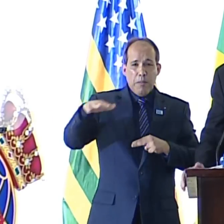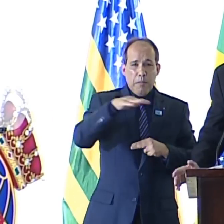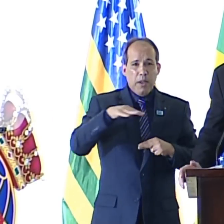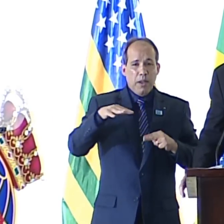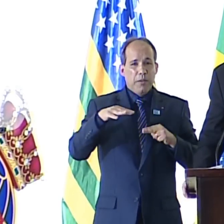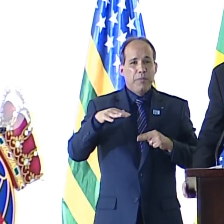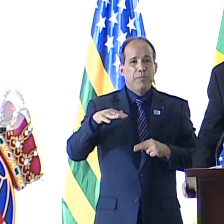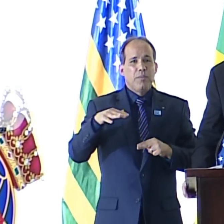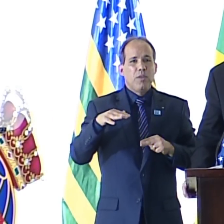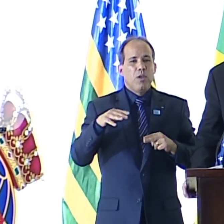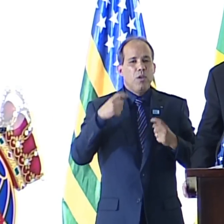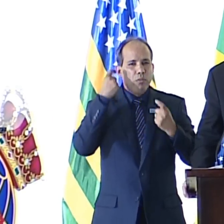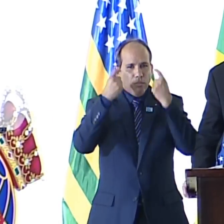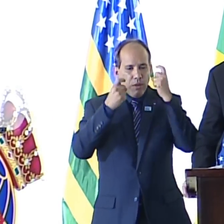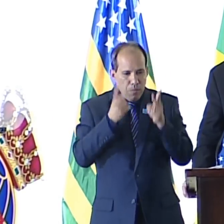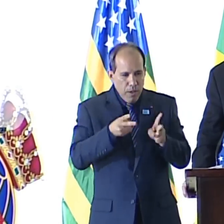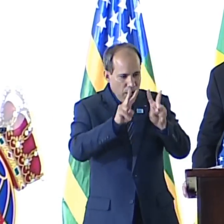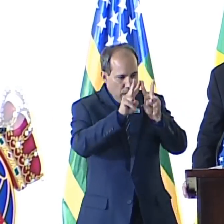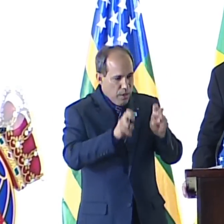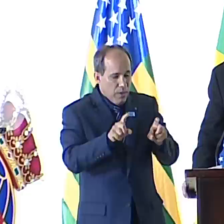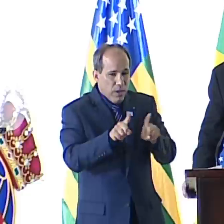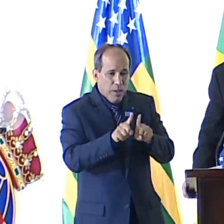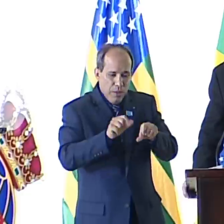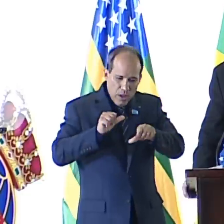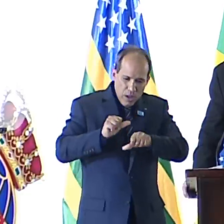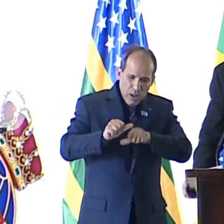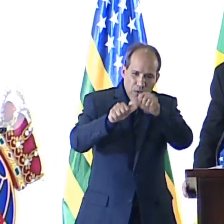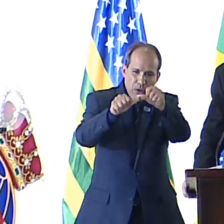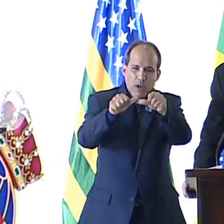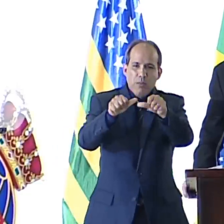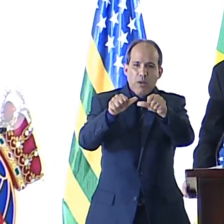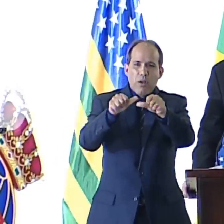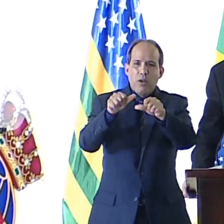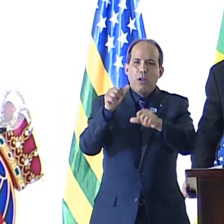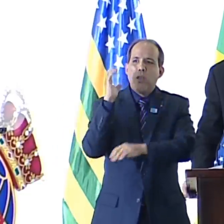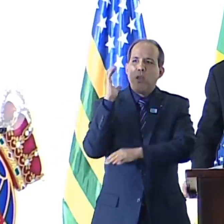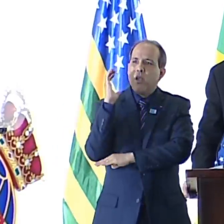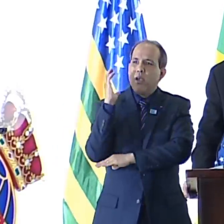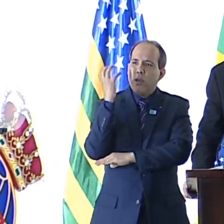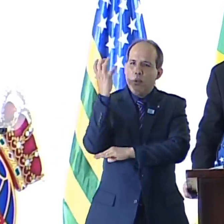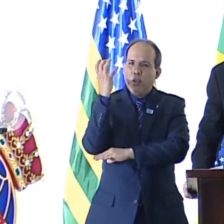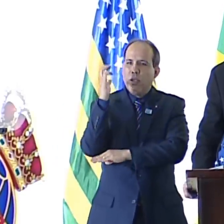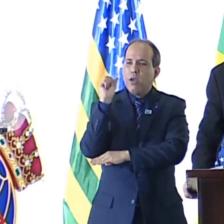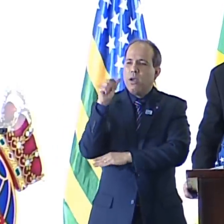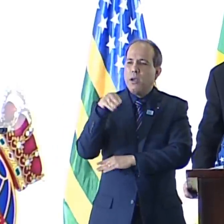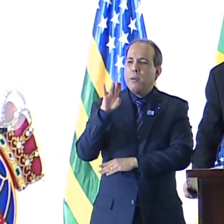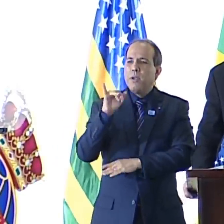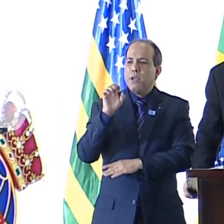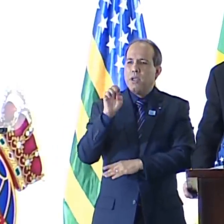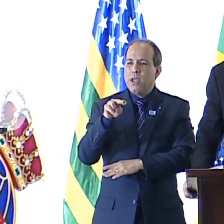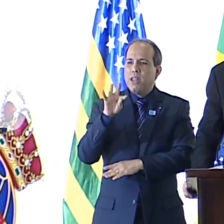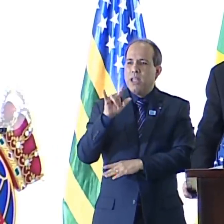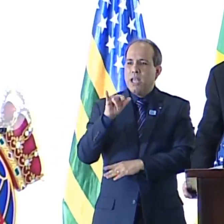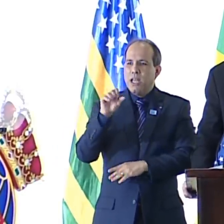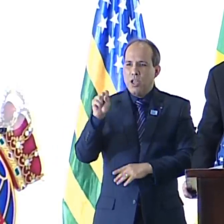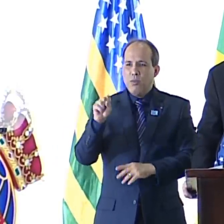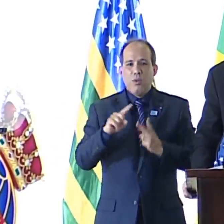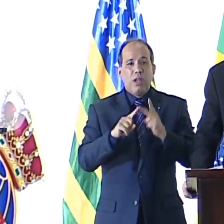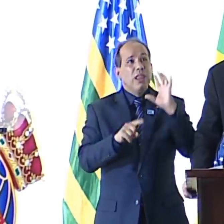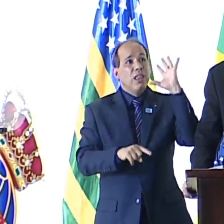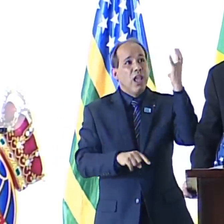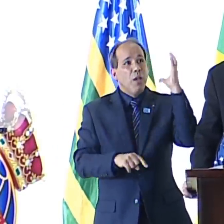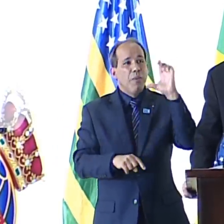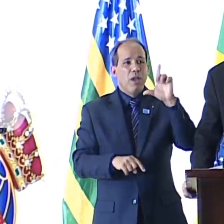as preocupações legítimas com esse tema e o transformam em ambientalismo. Tomam a mudança climática e a transformam em climatismo.